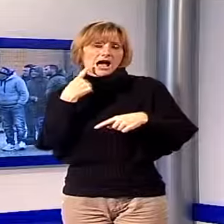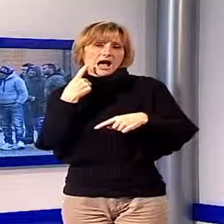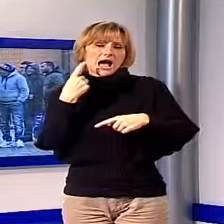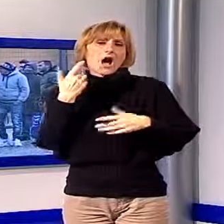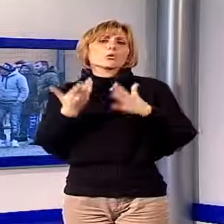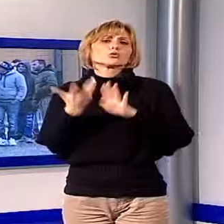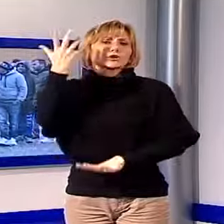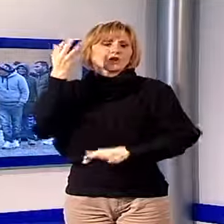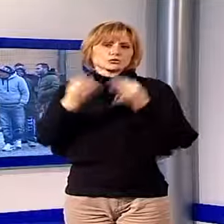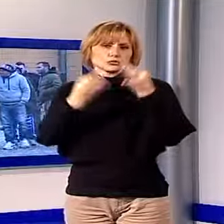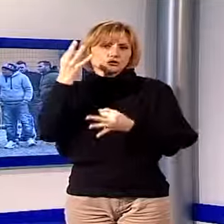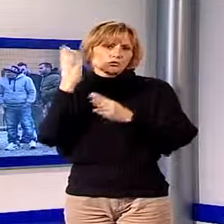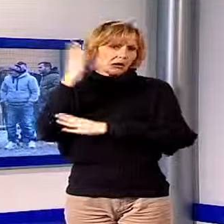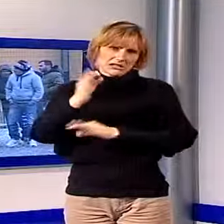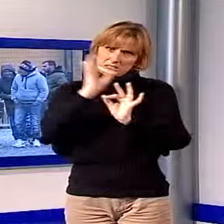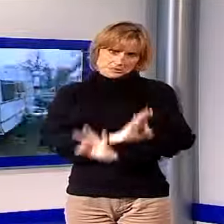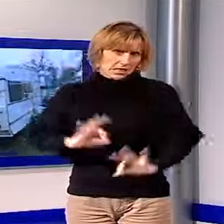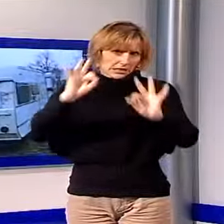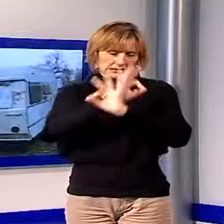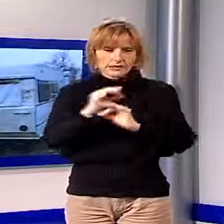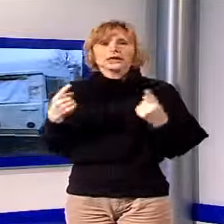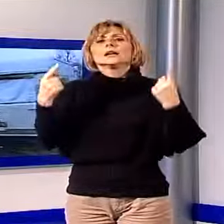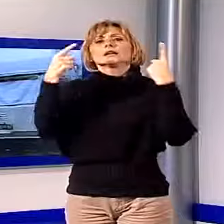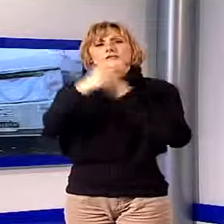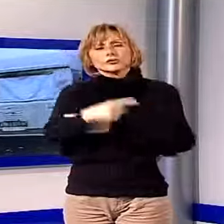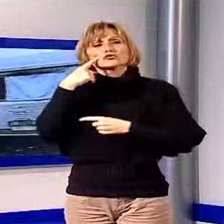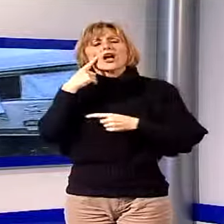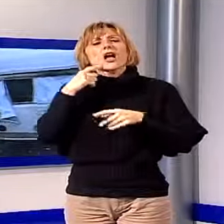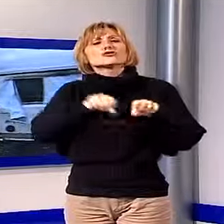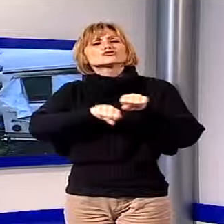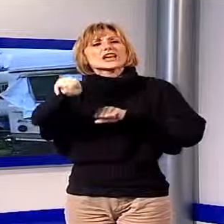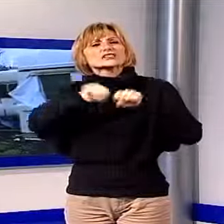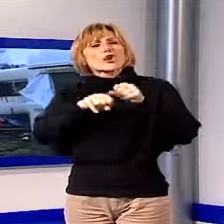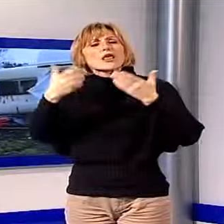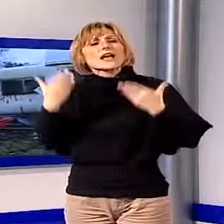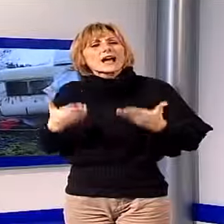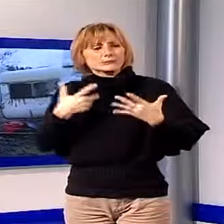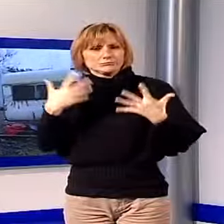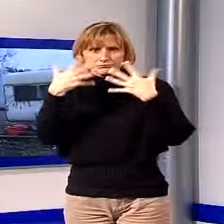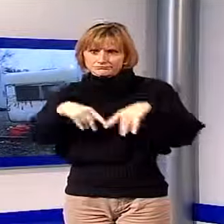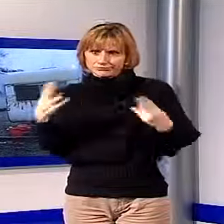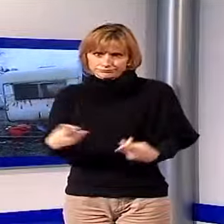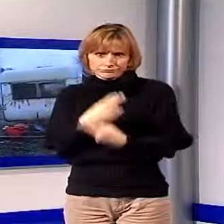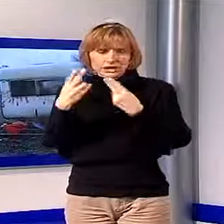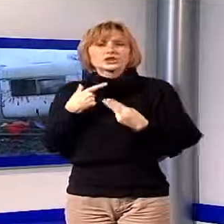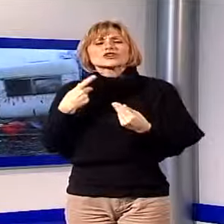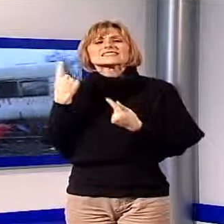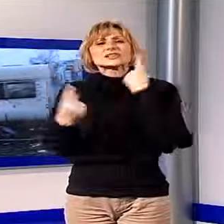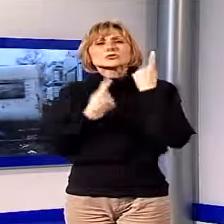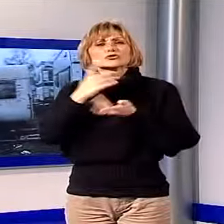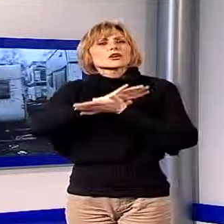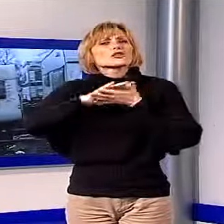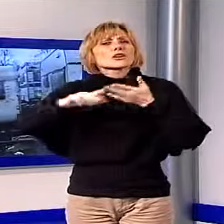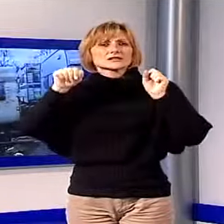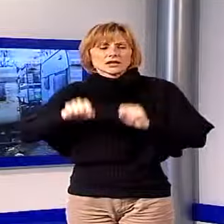giudiziaria. Numerose, invece, le irregolarità riscontrate nella conduzione del campo stesso, le cui condizioni igienico-sanitarie